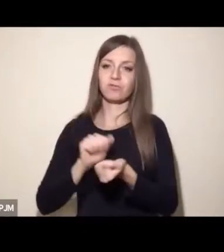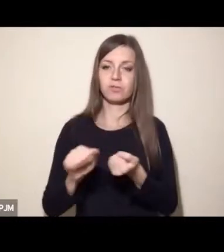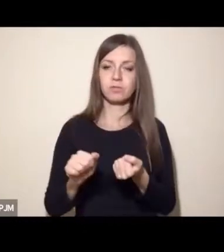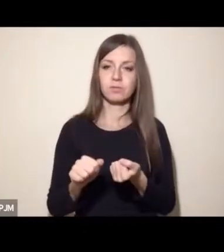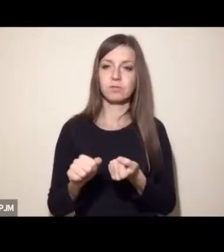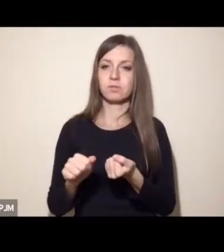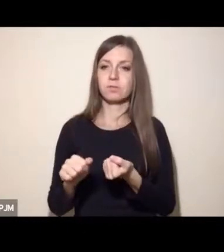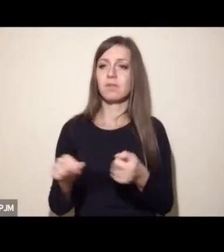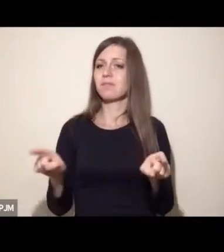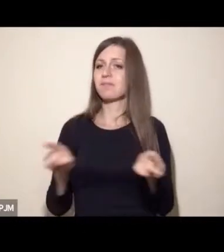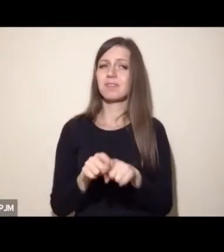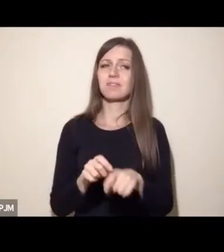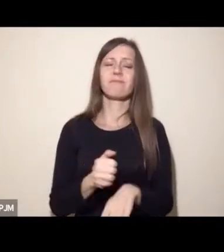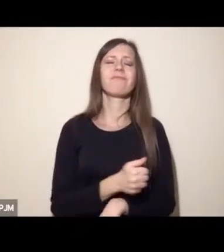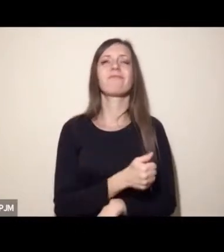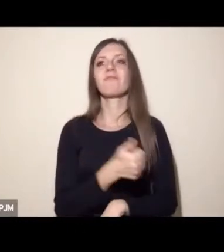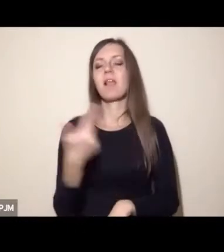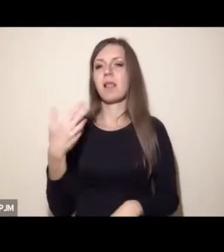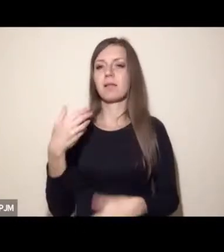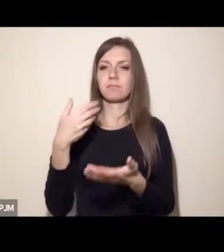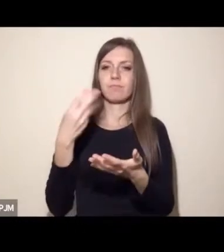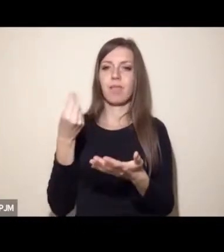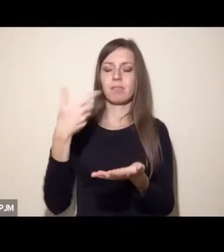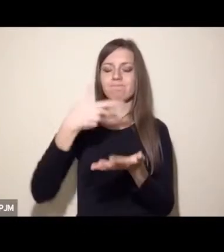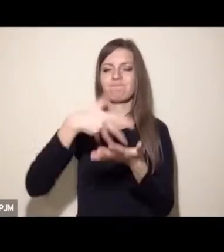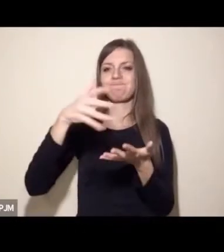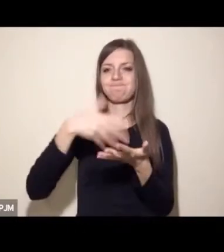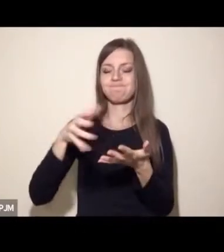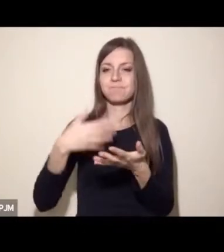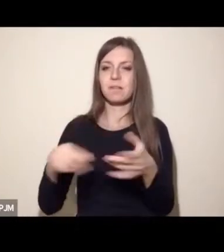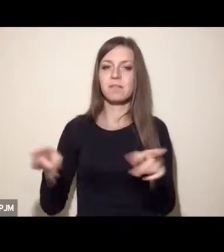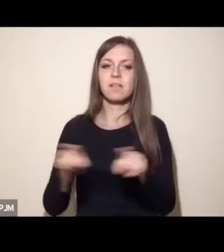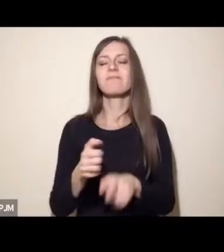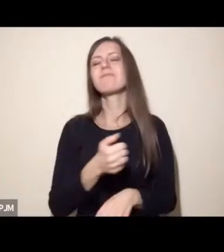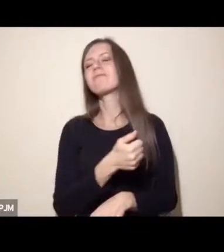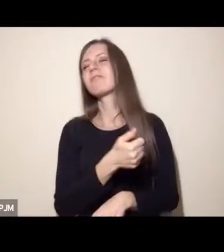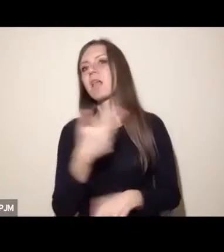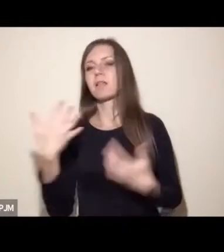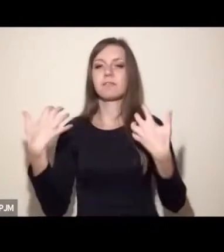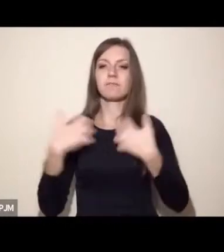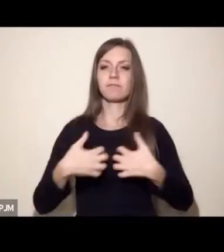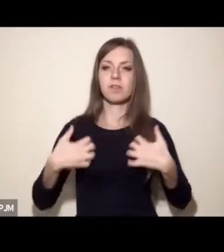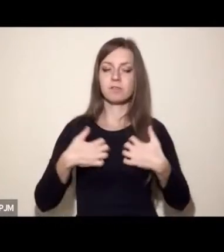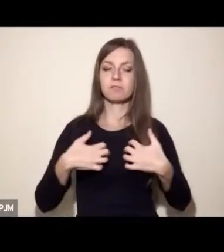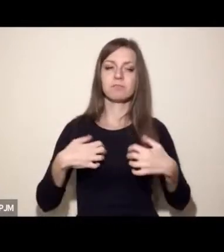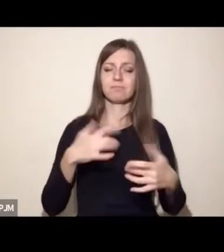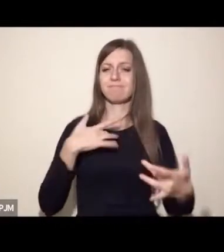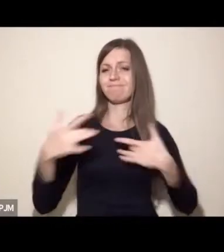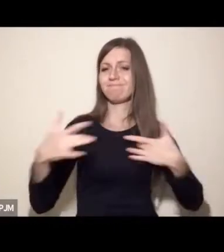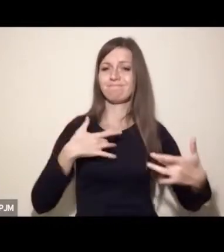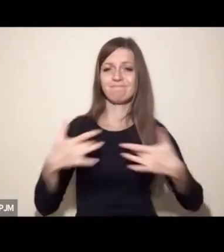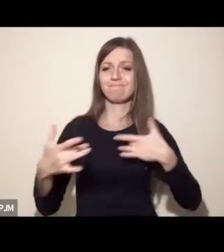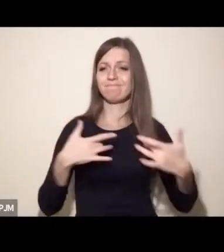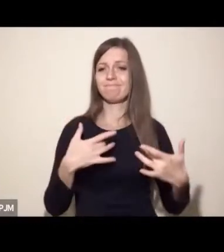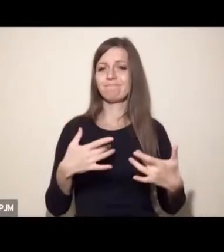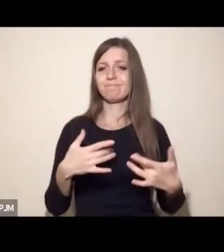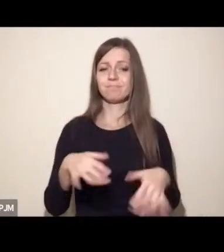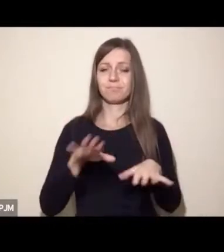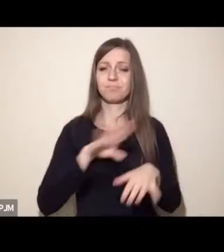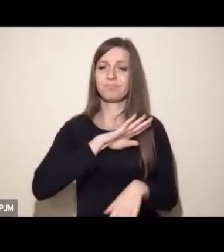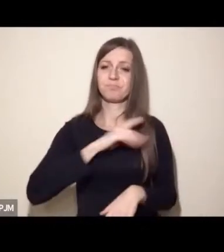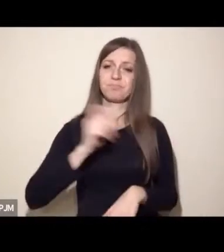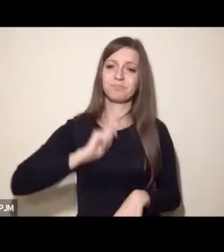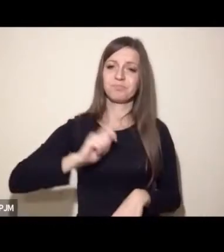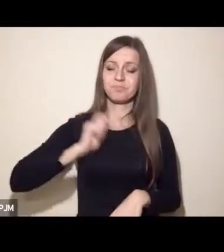mówiąc już o miliardach istnień zwierzęcych skazanych na cierpienie i nieusprawiedliwioną niczym śmierć. Jednak